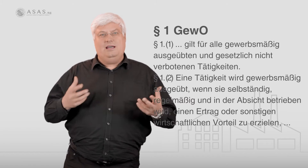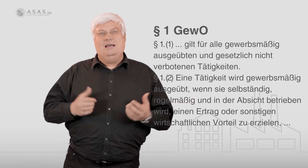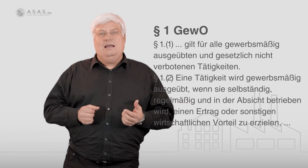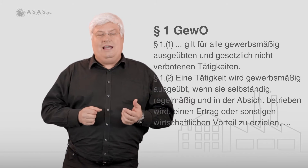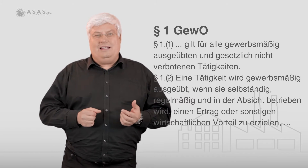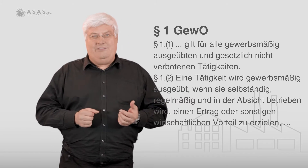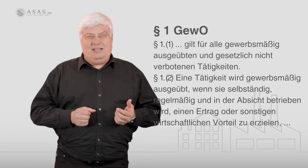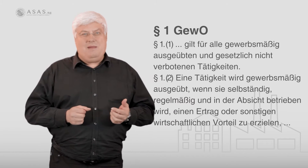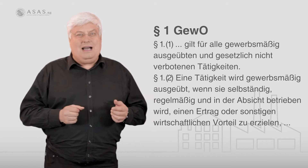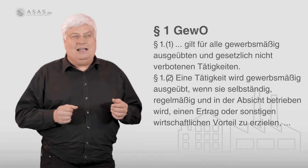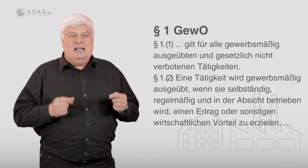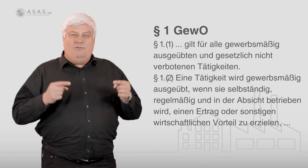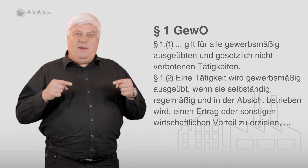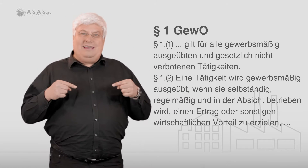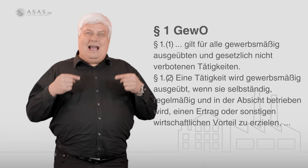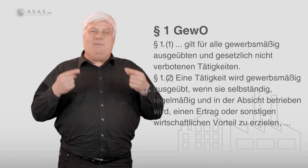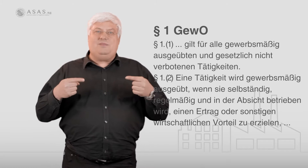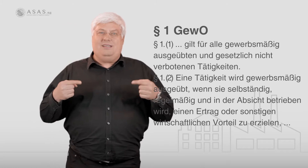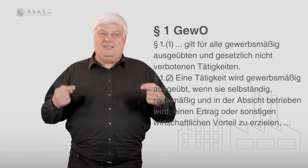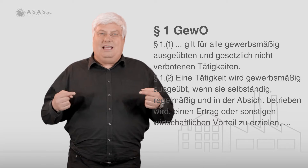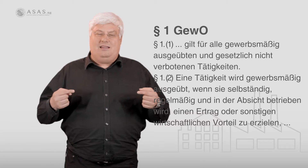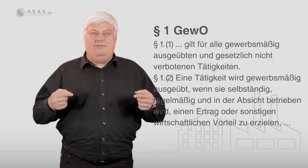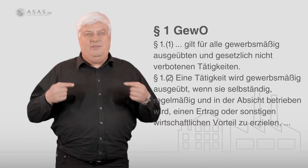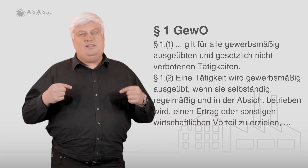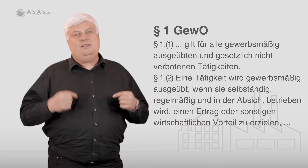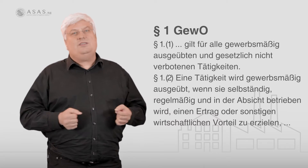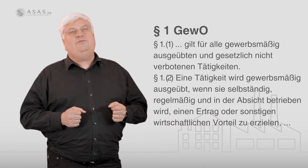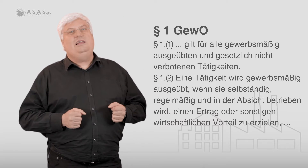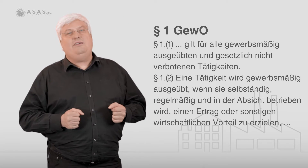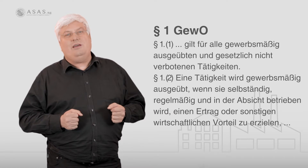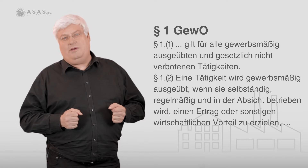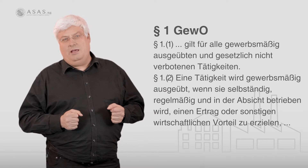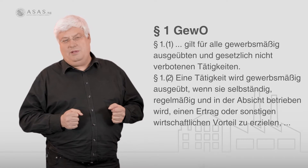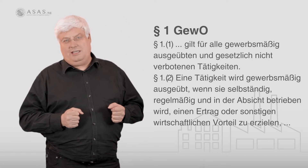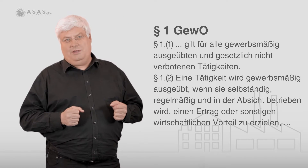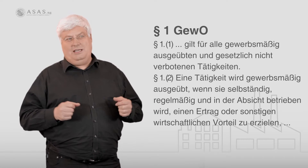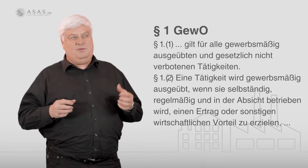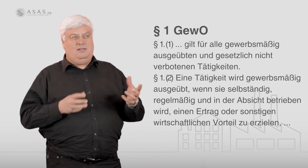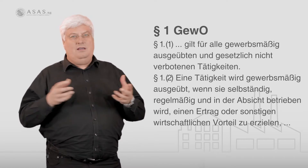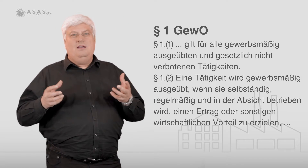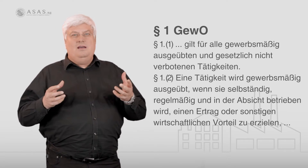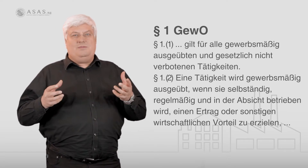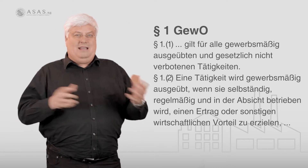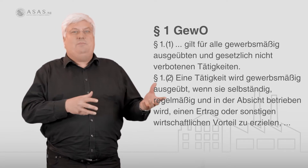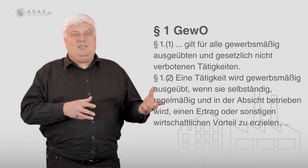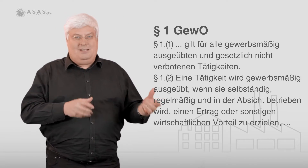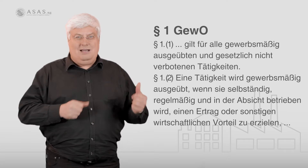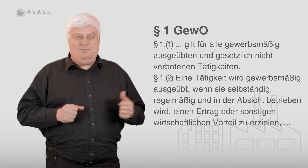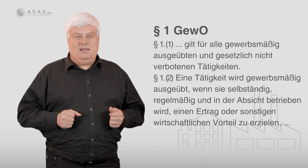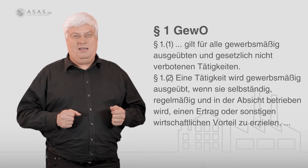einen Gewinn machen, wobei die Absicht zählt. Wir wissen ja, dass es viele Gewerbebetriebe gibt, die zwar die Absicht haben, hier